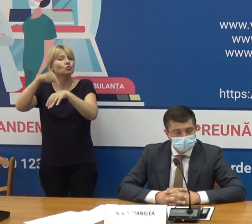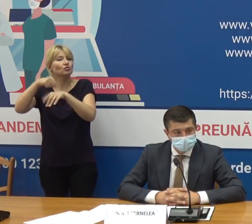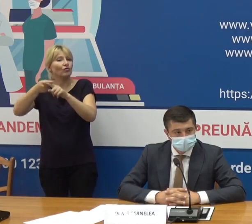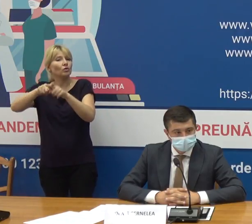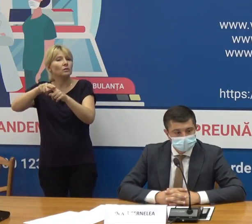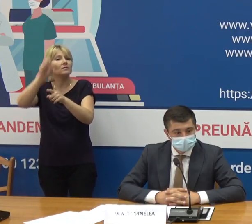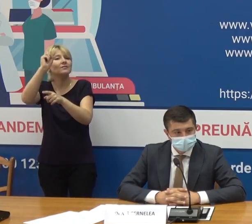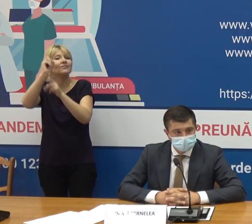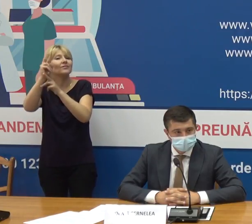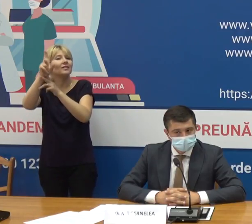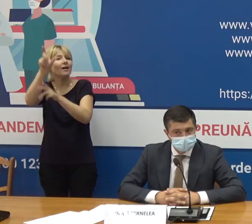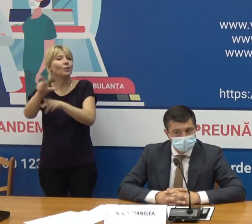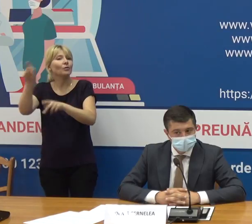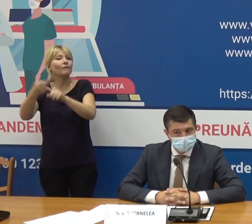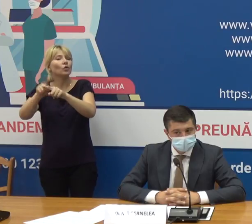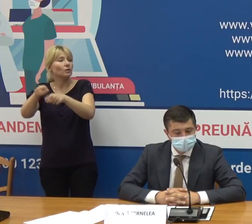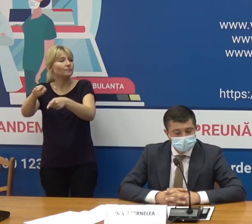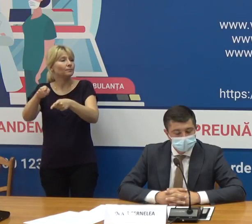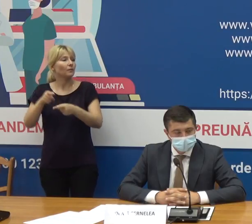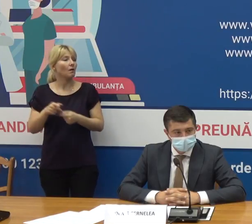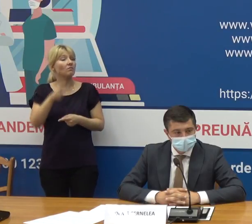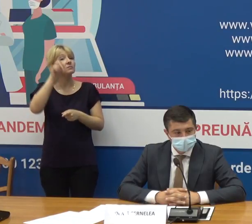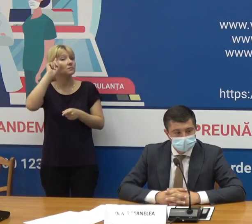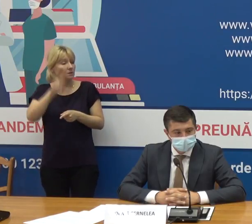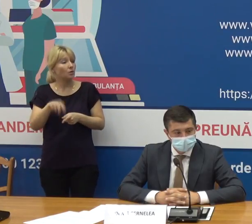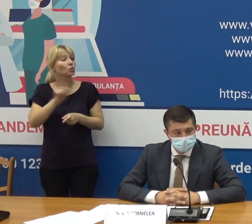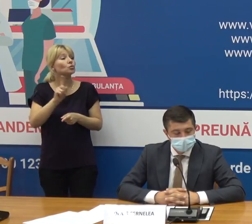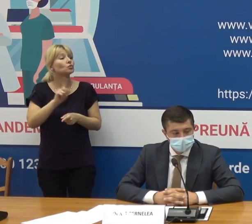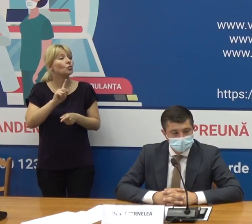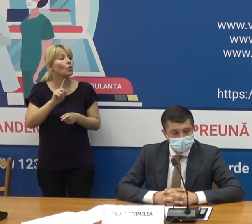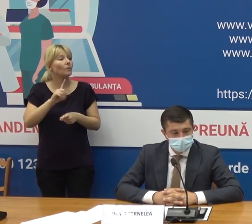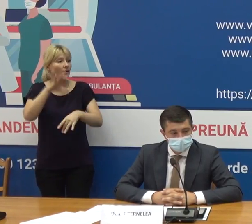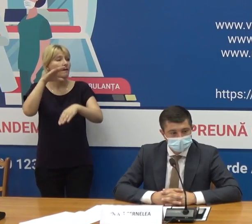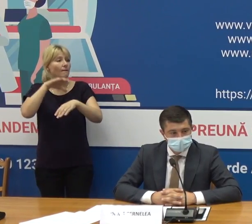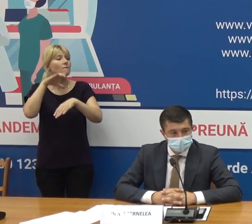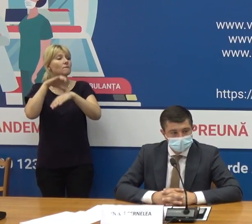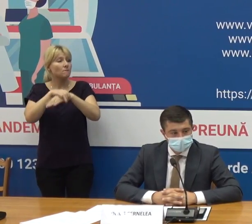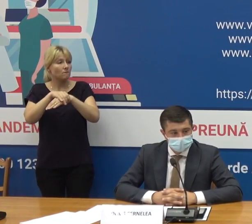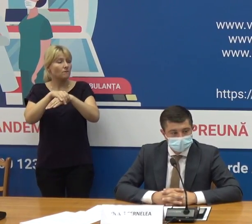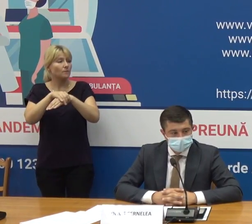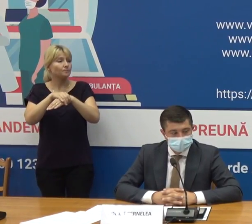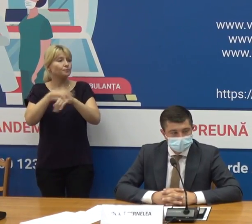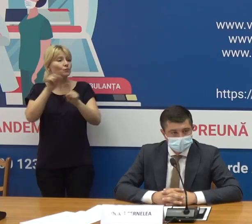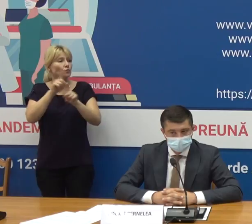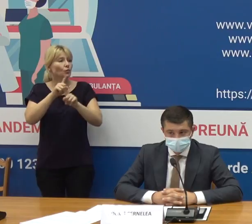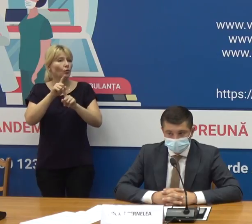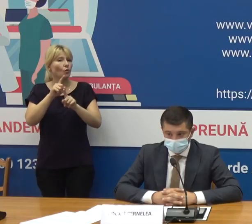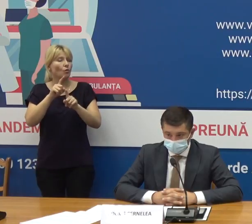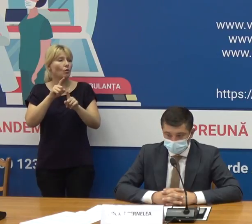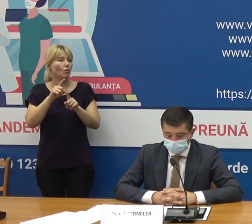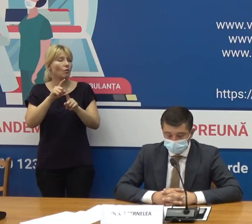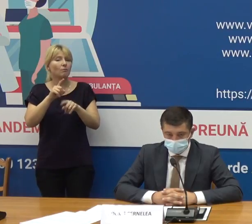Bine, dumneavoastră în primul rând cunoașteți despre faptul că simptomele